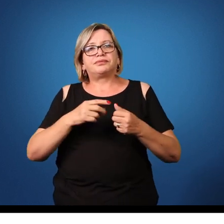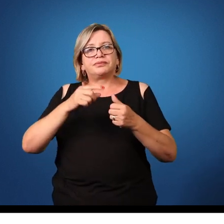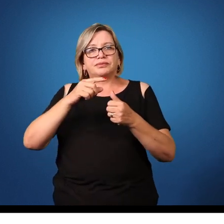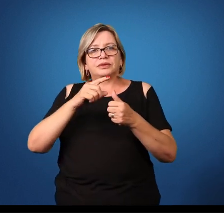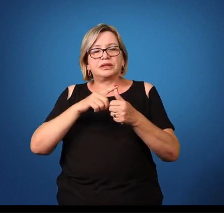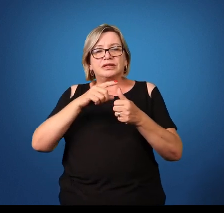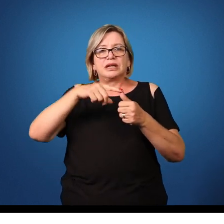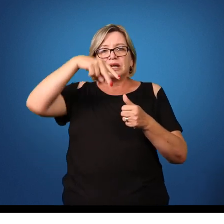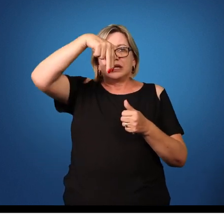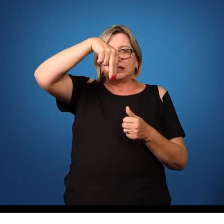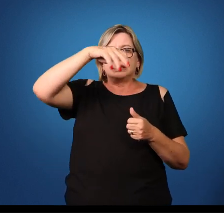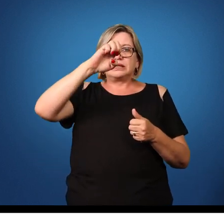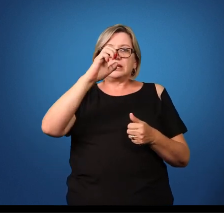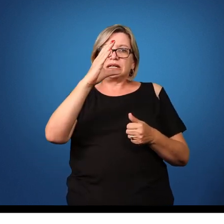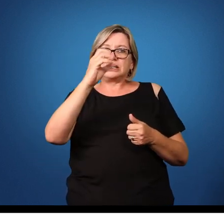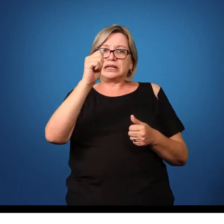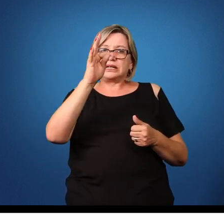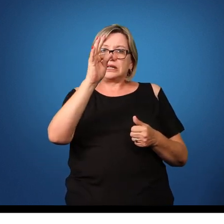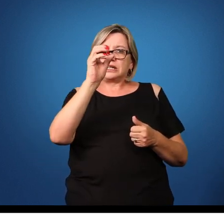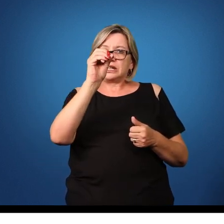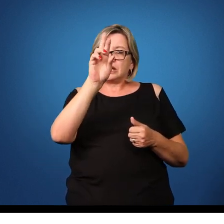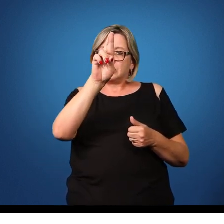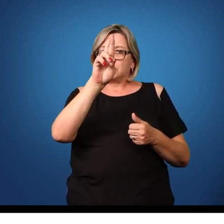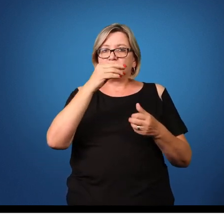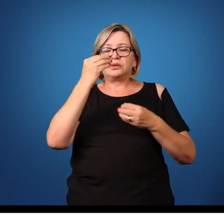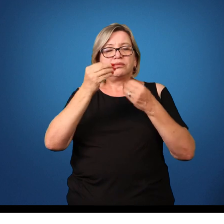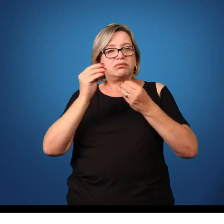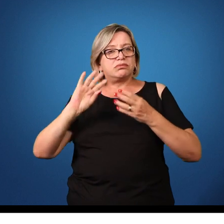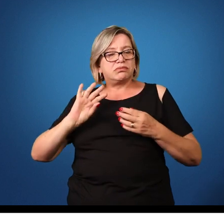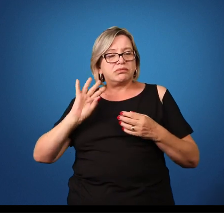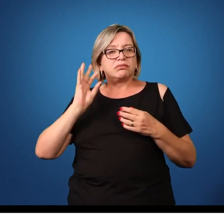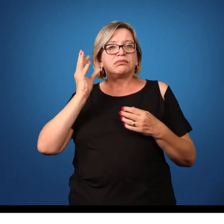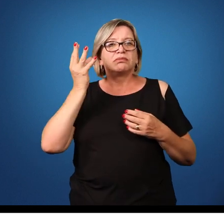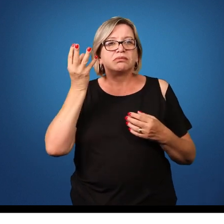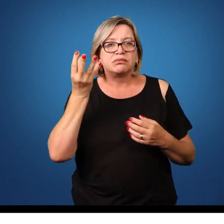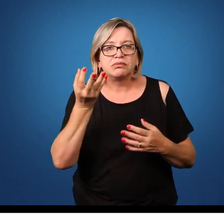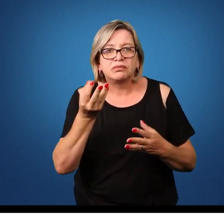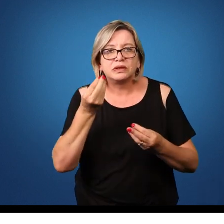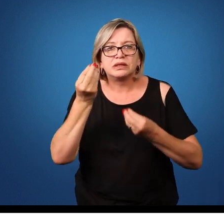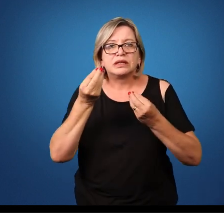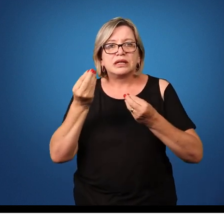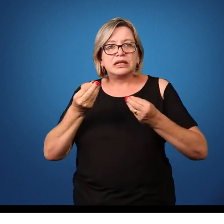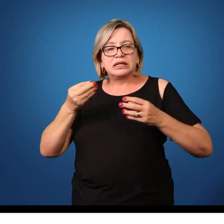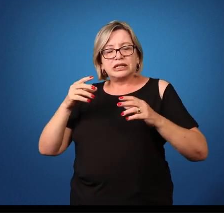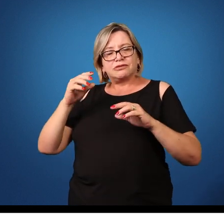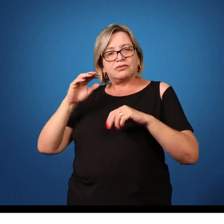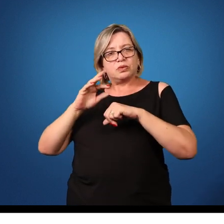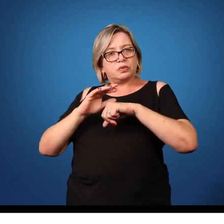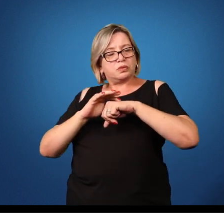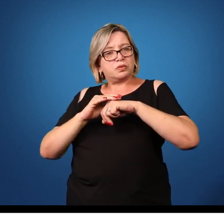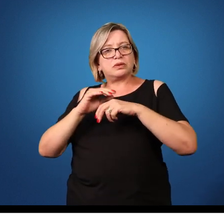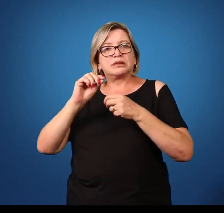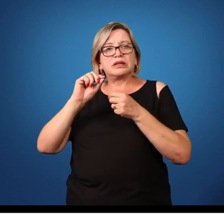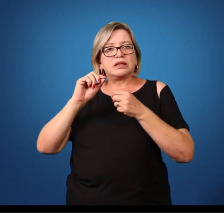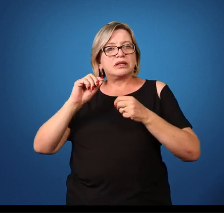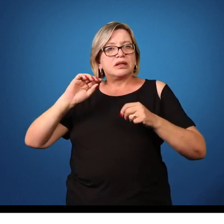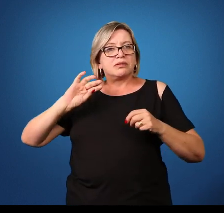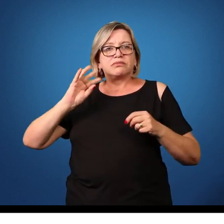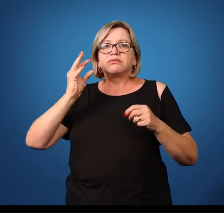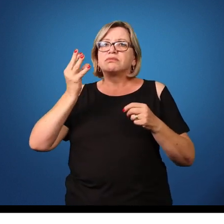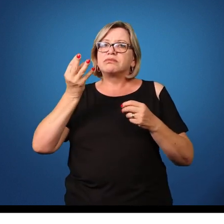o necator americanus, o ancilostomas do adenalis, que são agentes etiológicos de